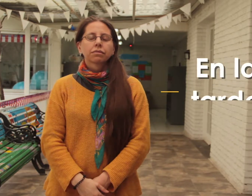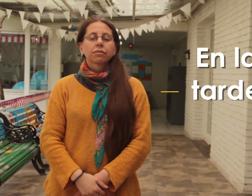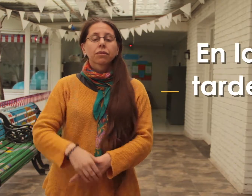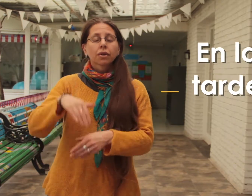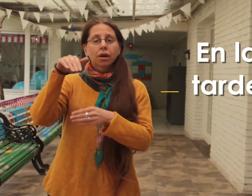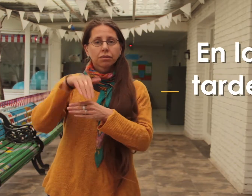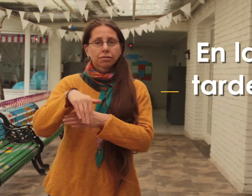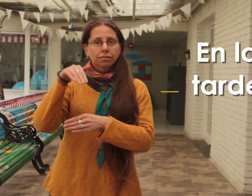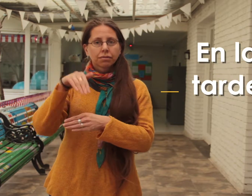En la tarde